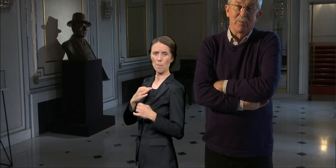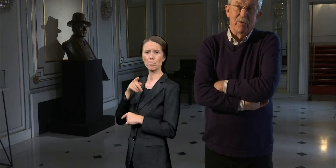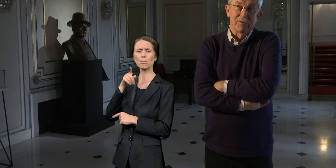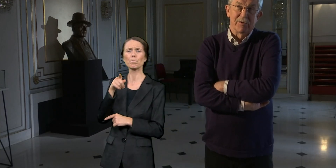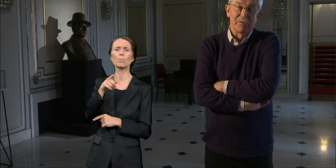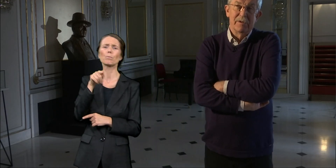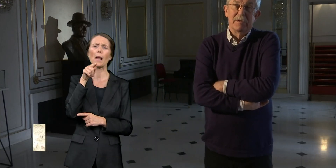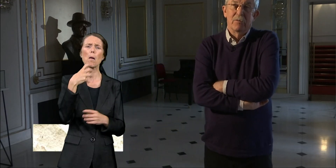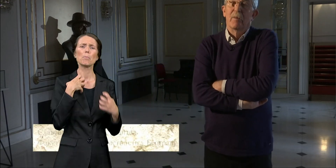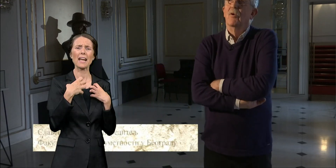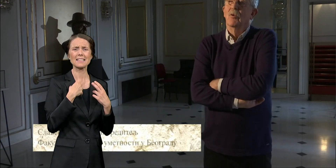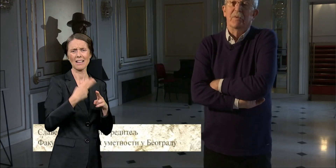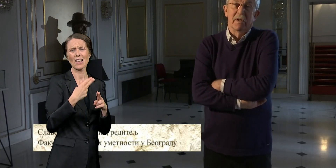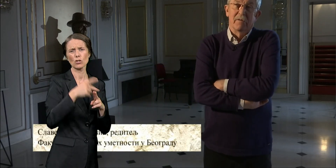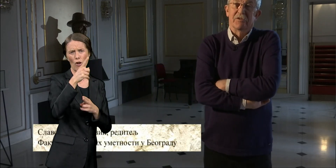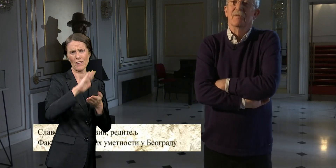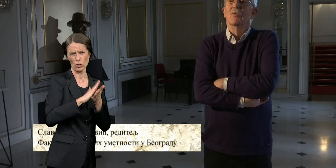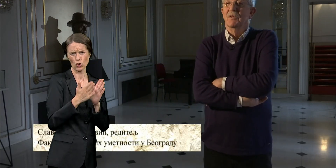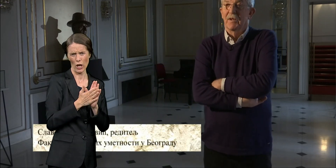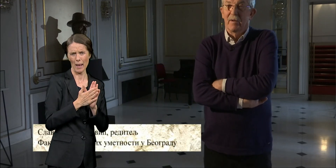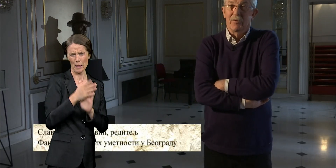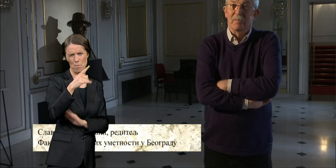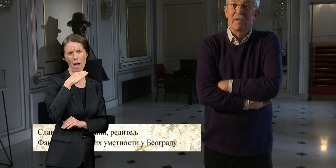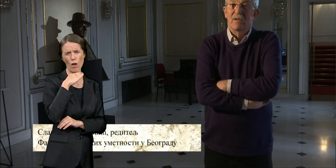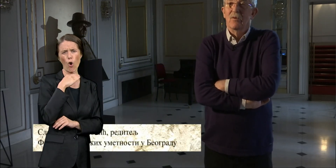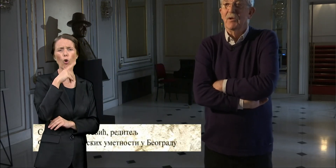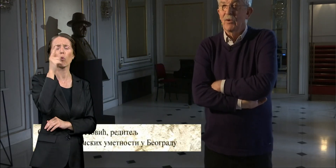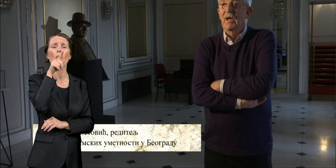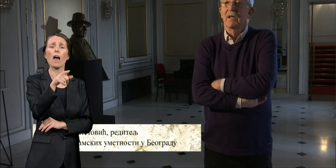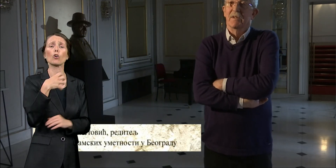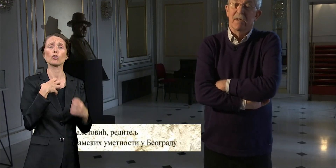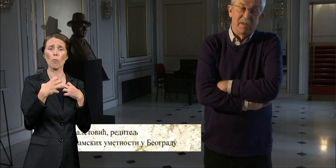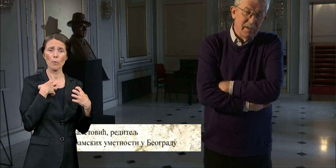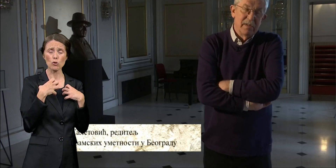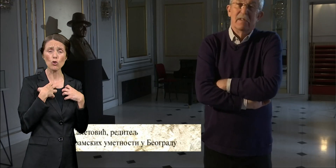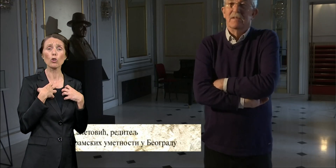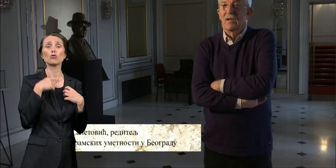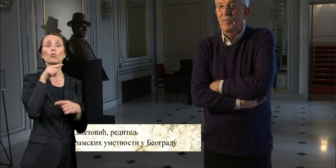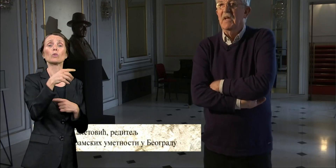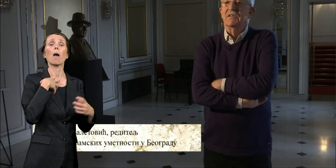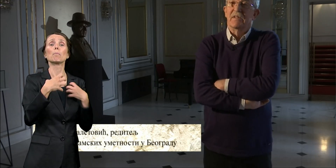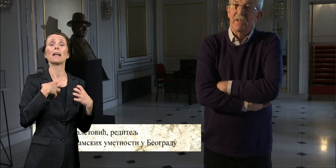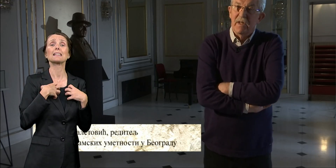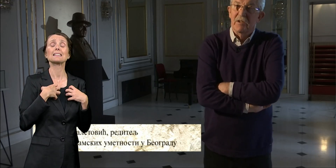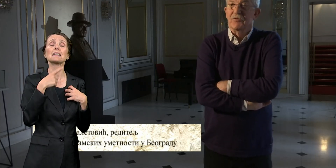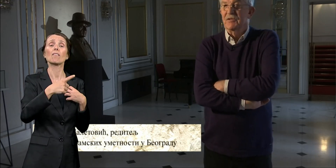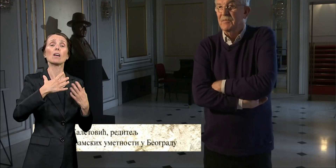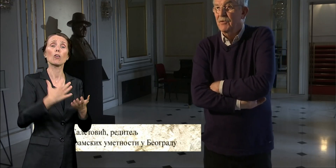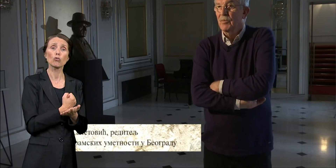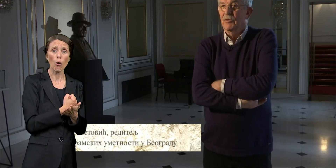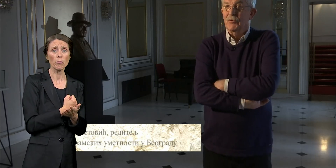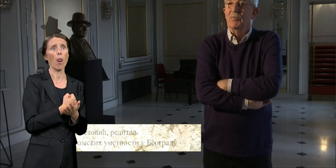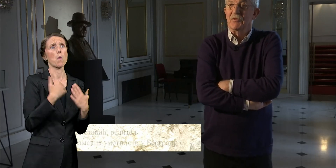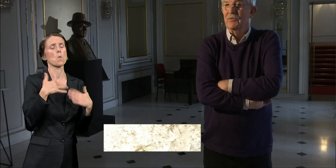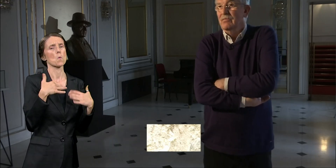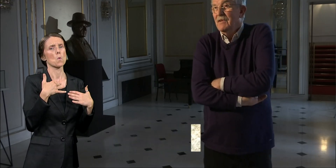u Narodnom pozorištu. Koja je pokupila, ja viš ne mogu di na nabrojem koliko nagrada i kao predstava, ja lično sam to